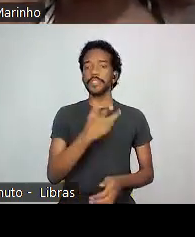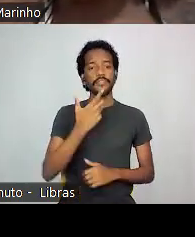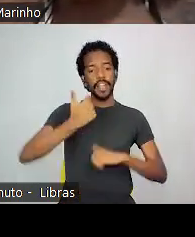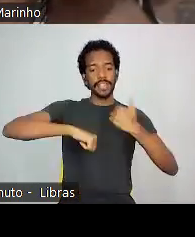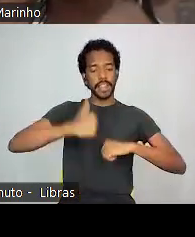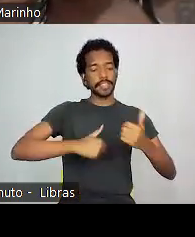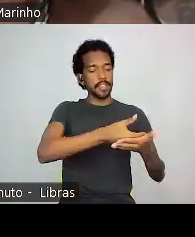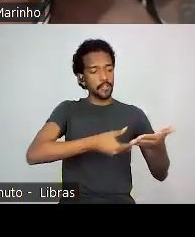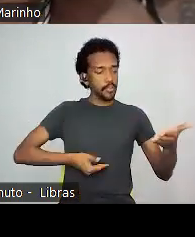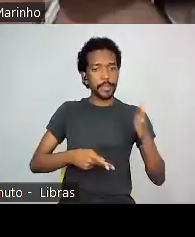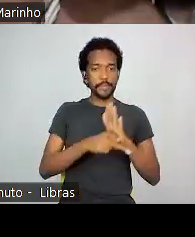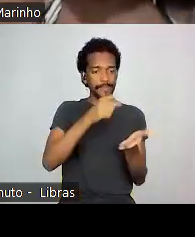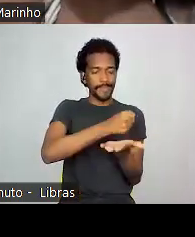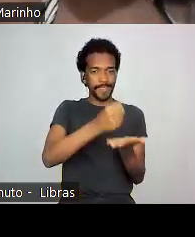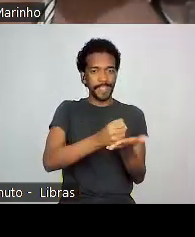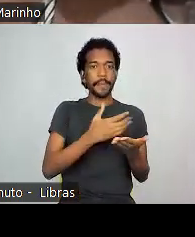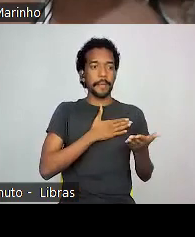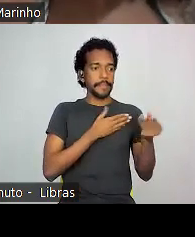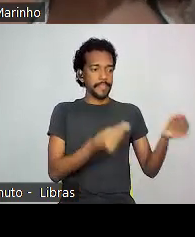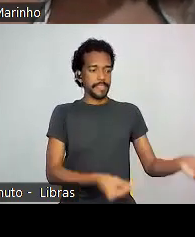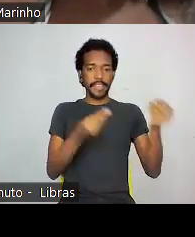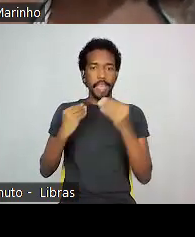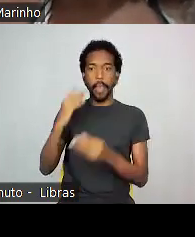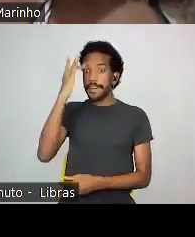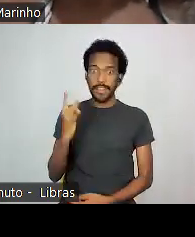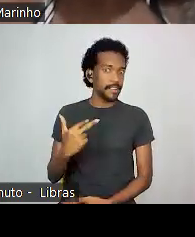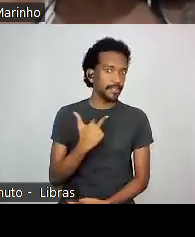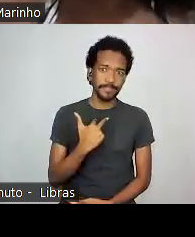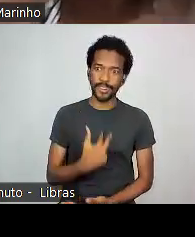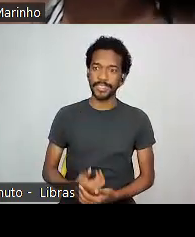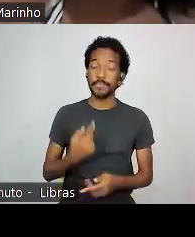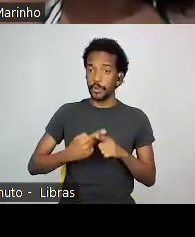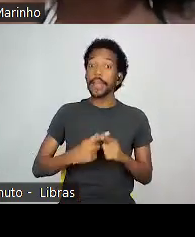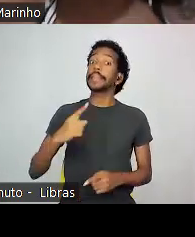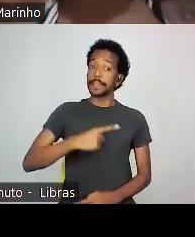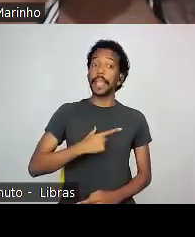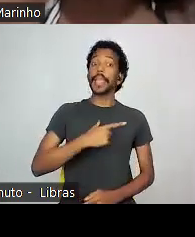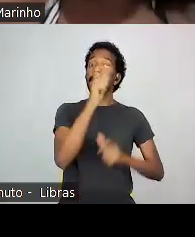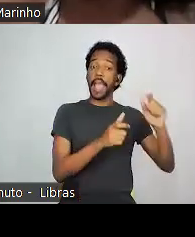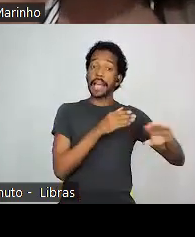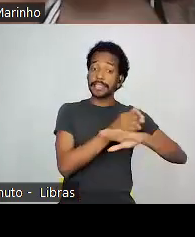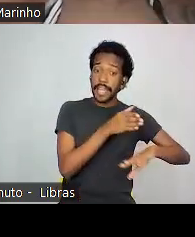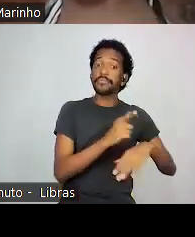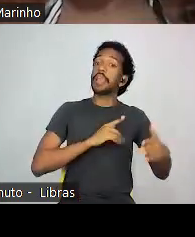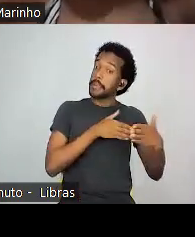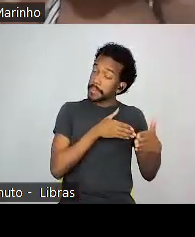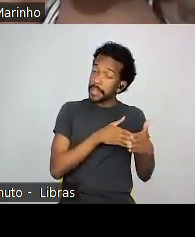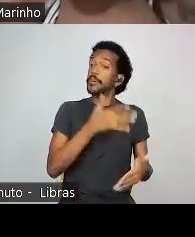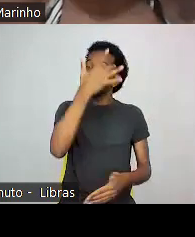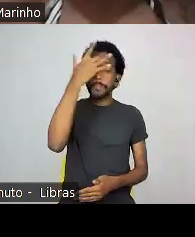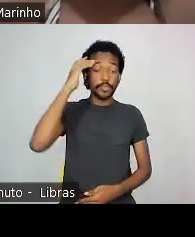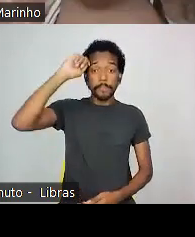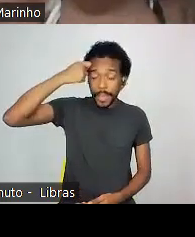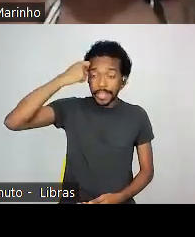contrato de prestação de serviço para me entregar no outro dia, porque existem acessos e existem limitações que as pessoas